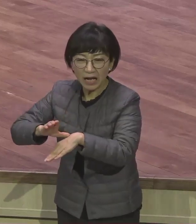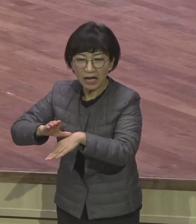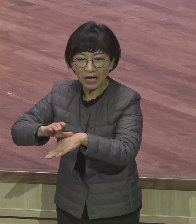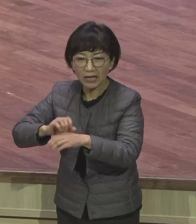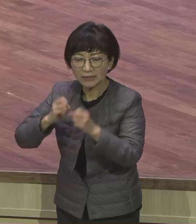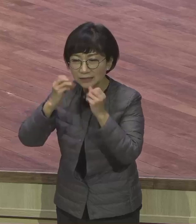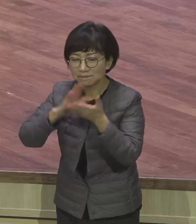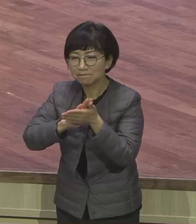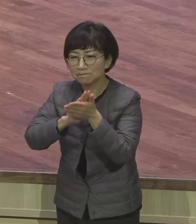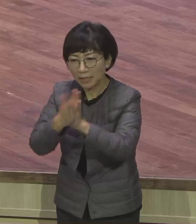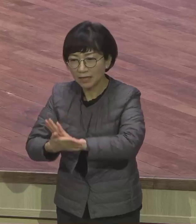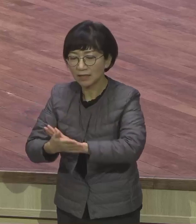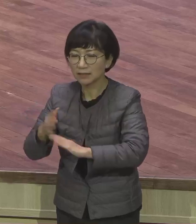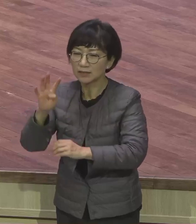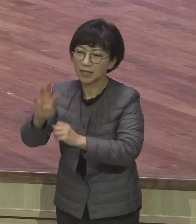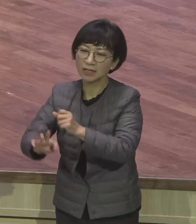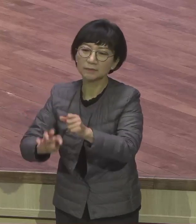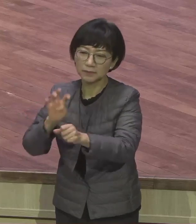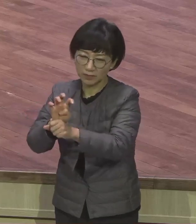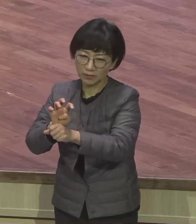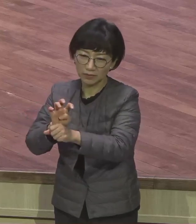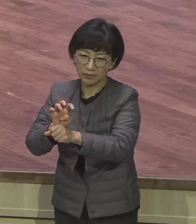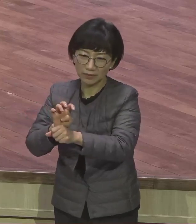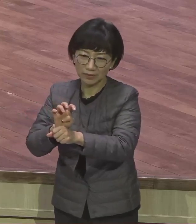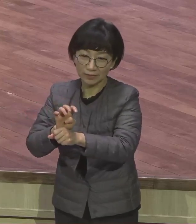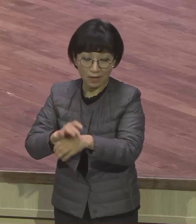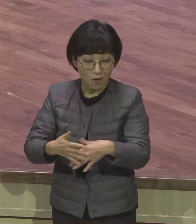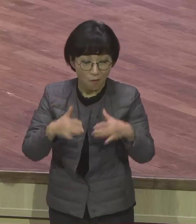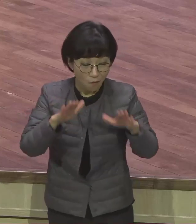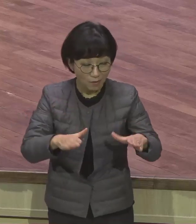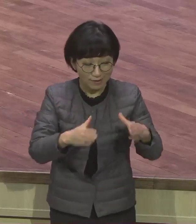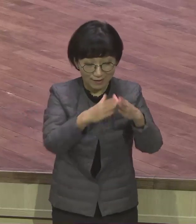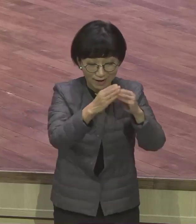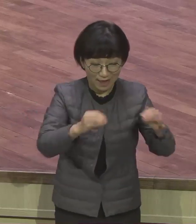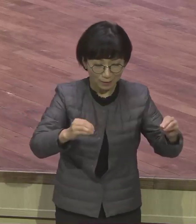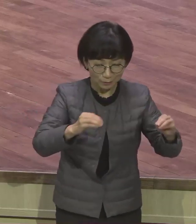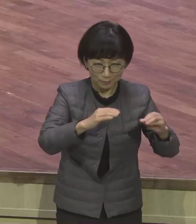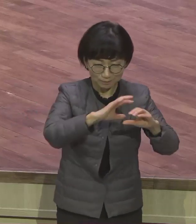들어갔어요 다 그야말로 이